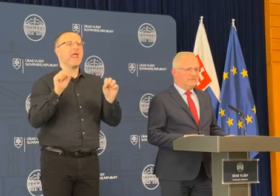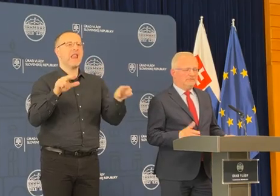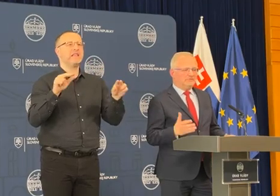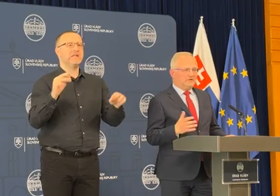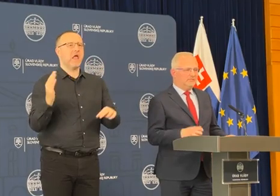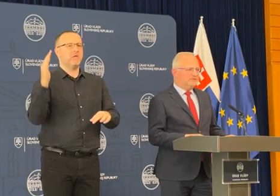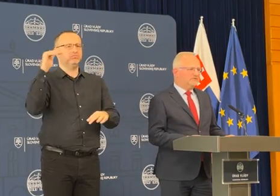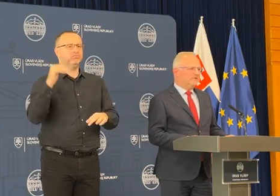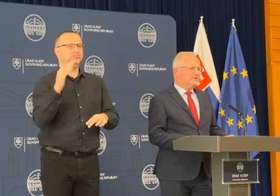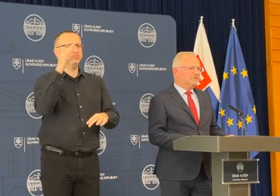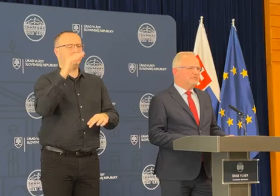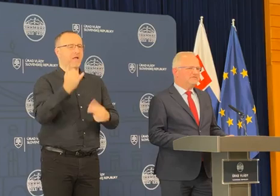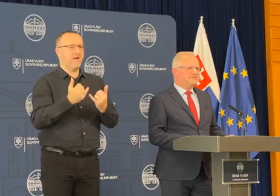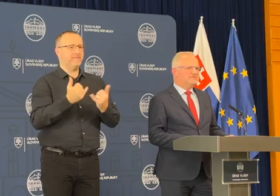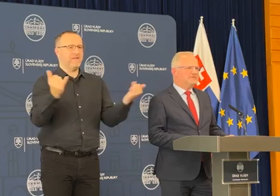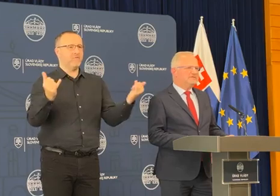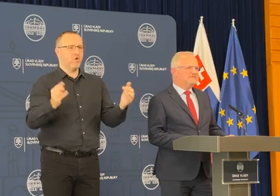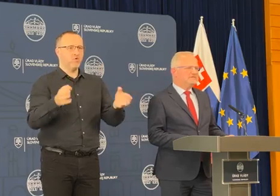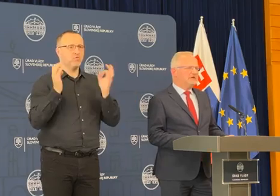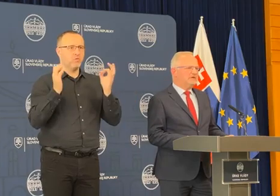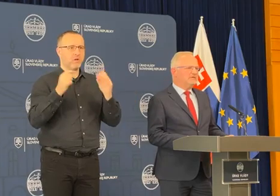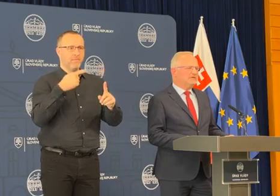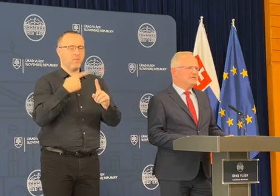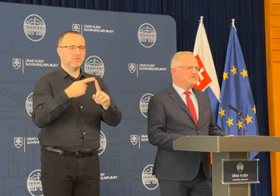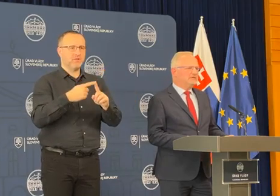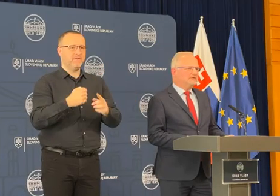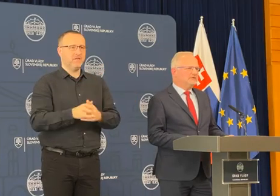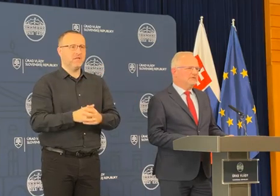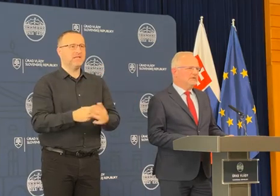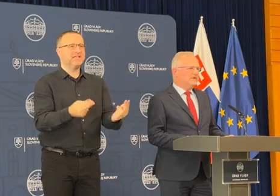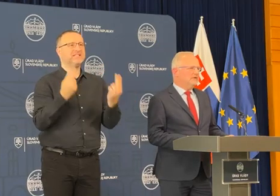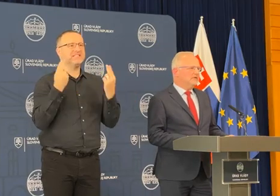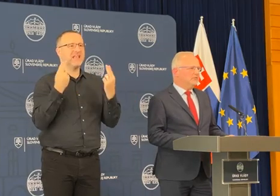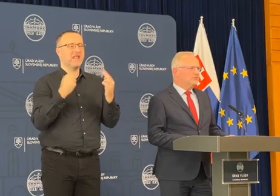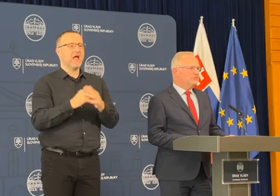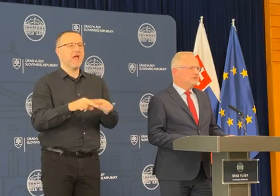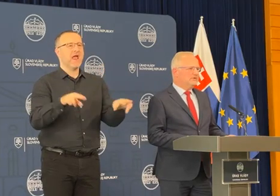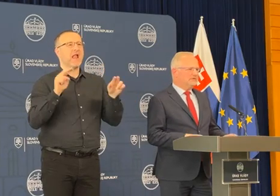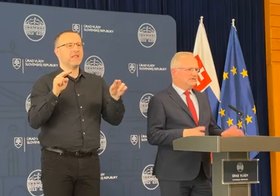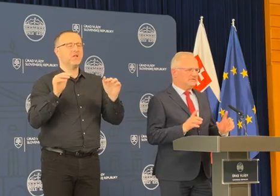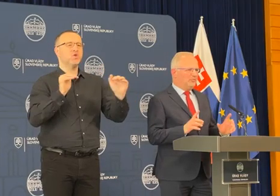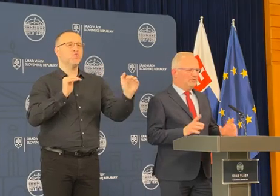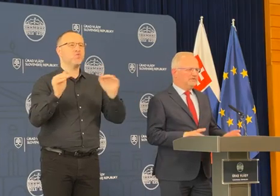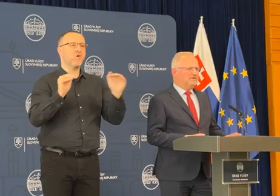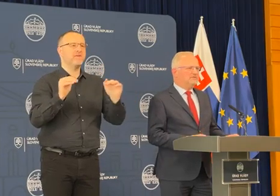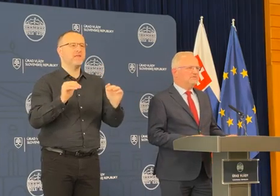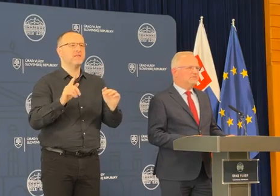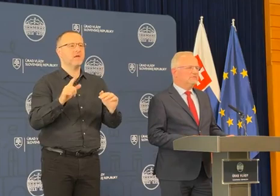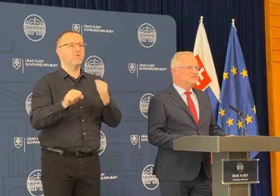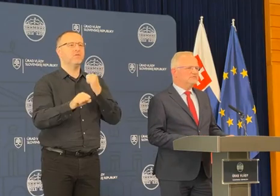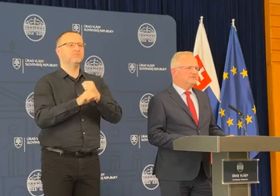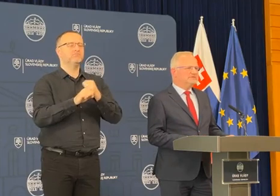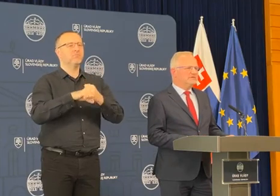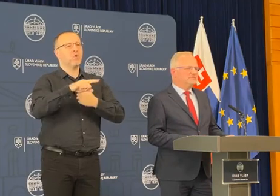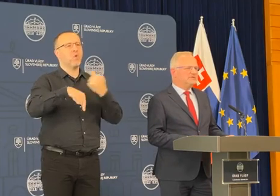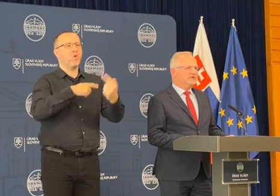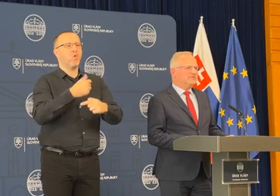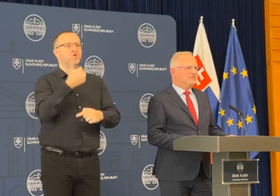priaznivý. Hovoril to aj pán štátny tajomník ministerstva financí. elektrické energie je na úrovni teraz komodity, okolo 140 eur za